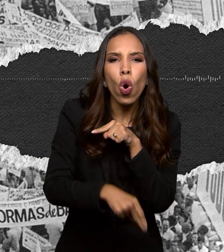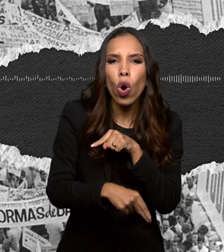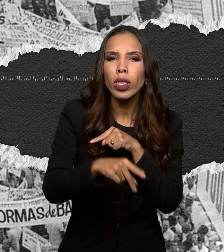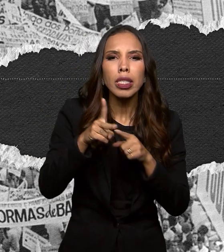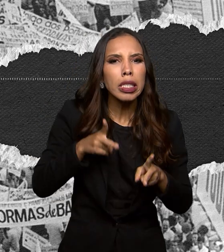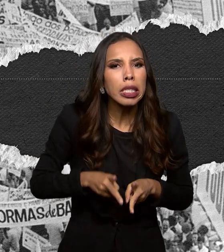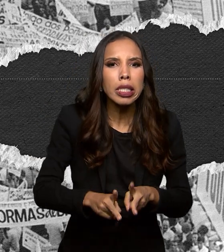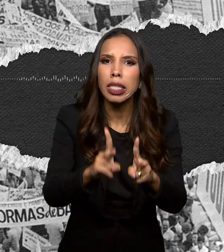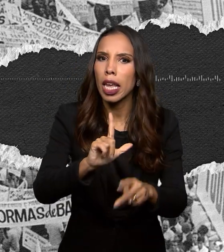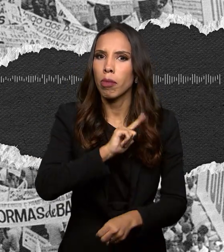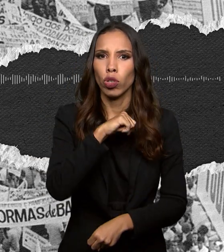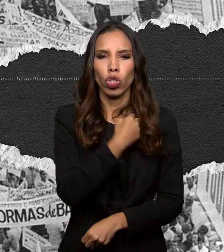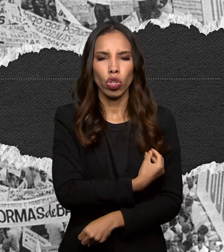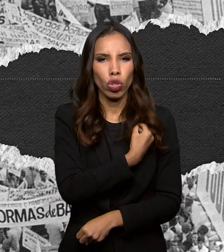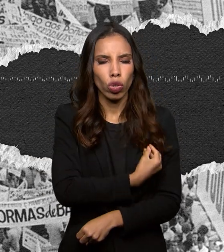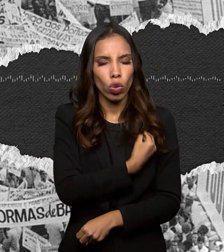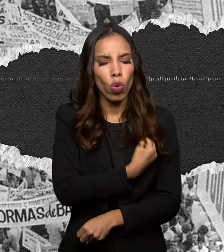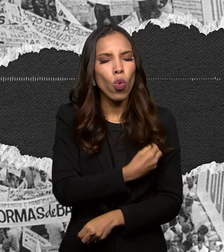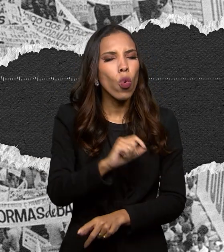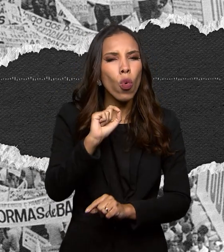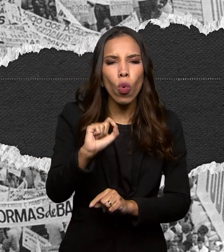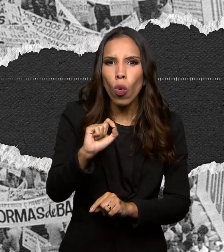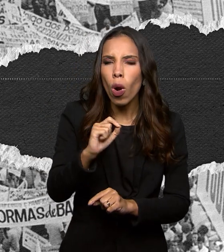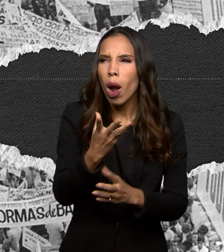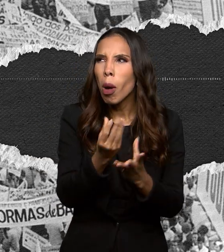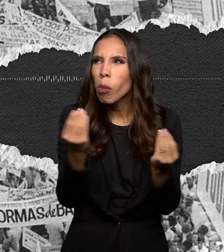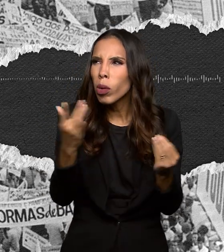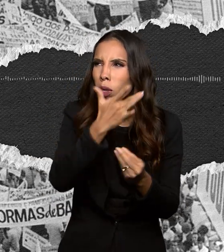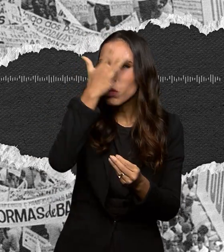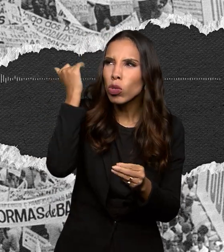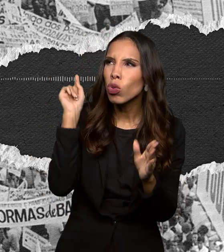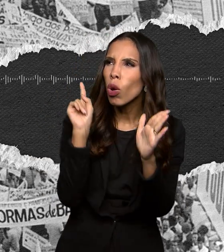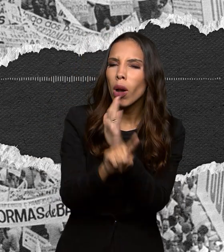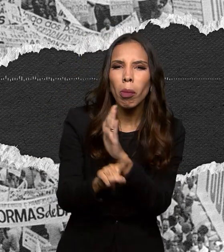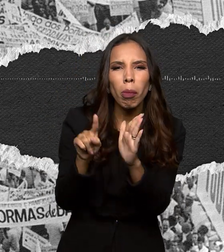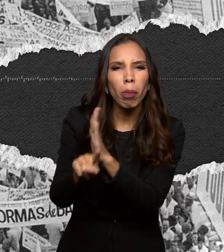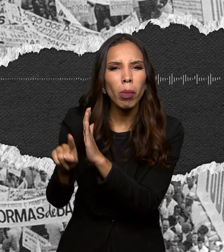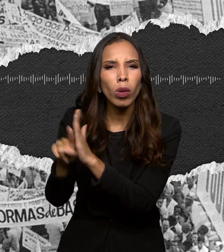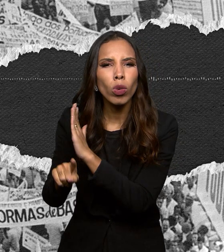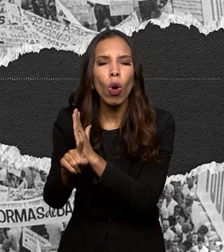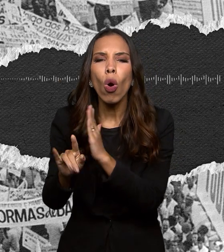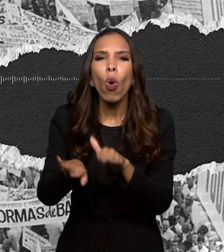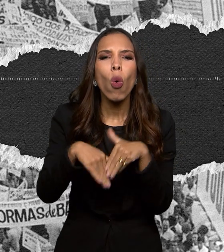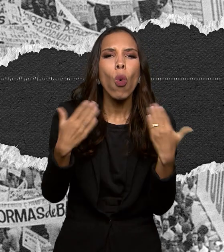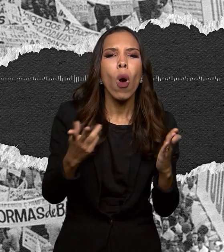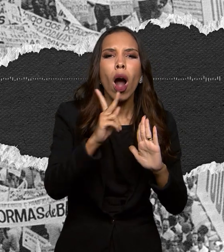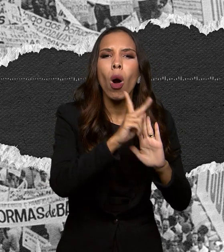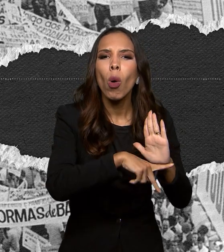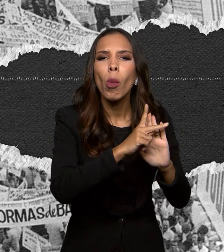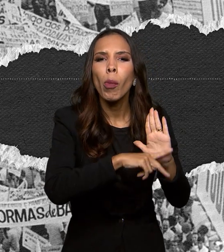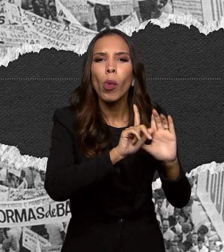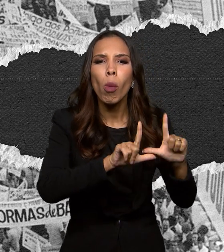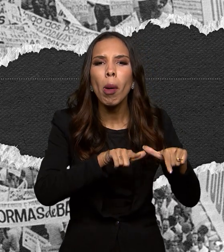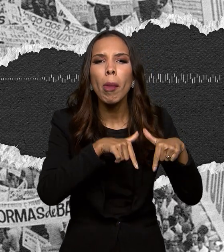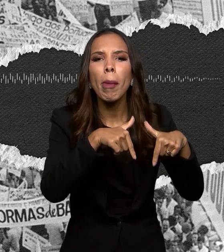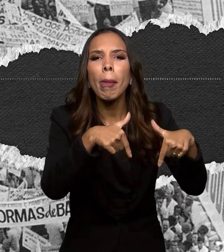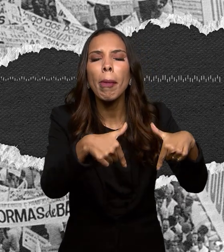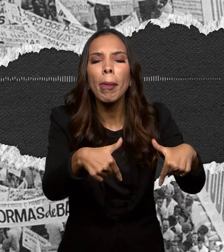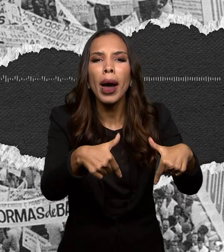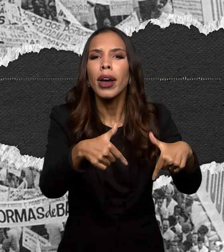presente. E com ela, muitas perguntas. Que projeto estava sendo colocado em prática e foi interrompido? Quem não quis que esse